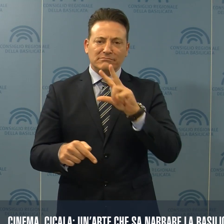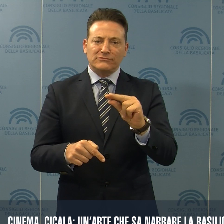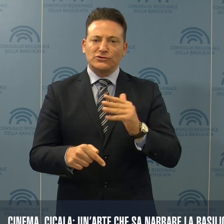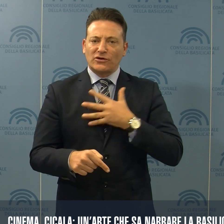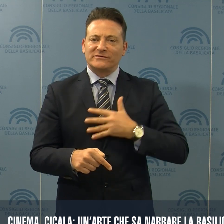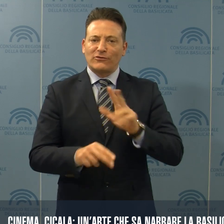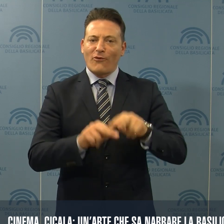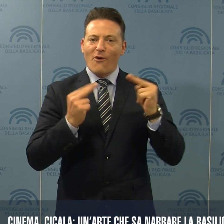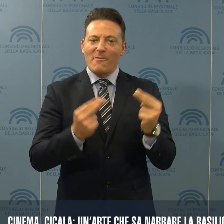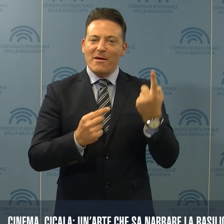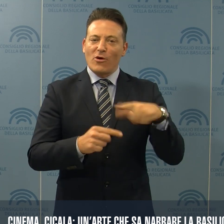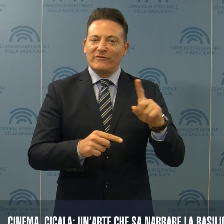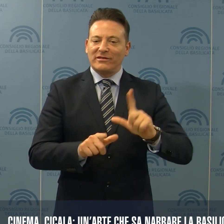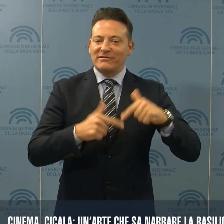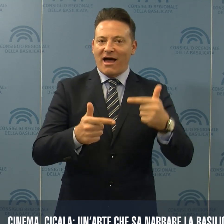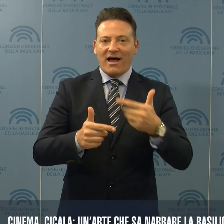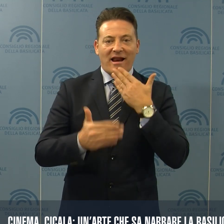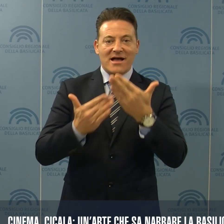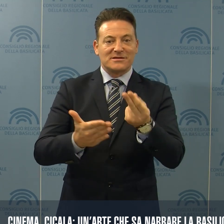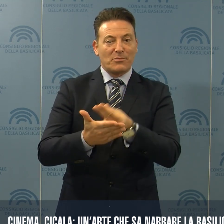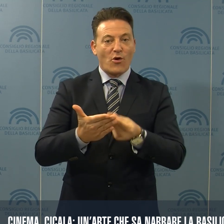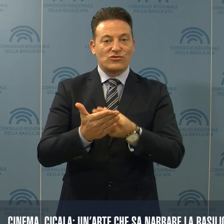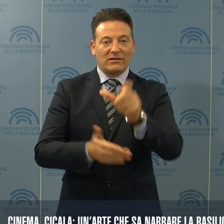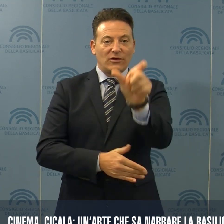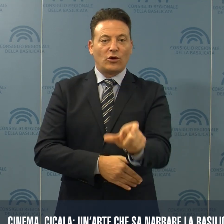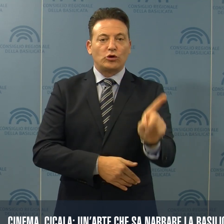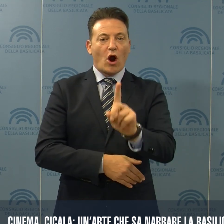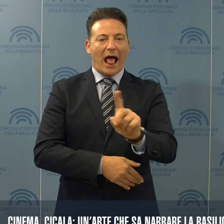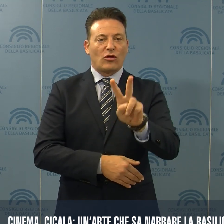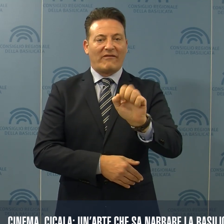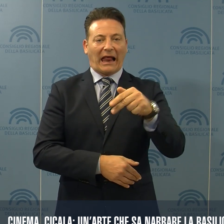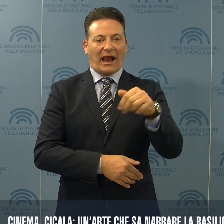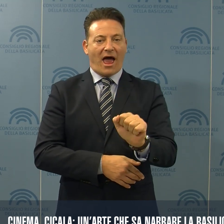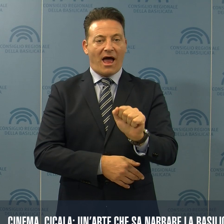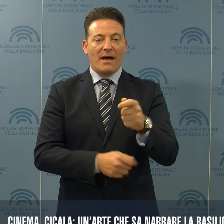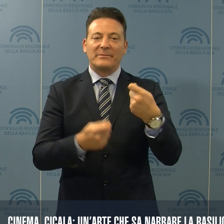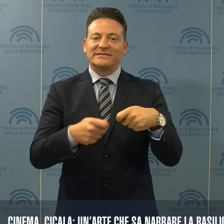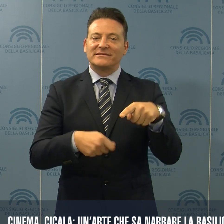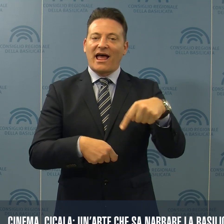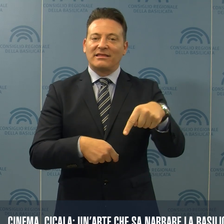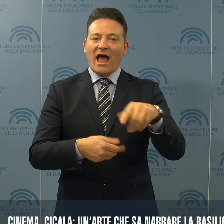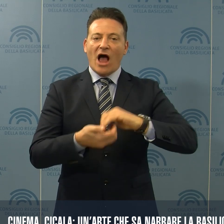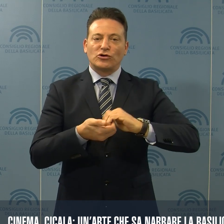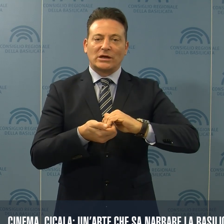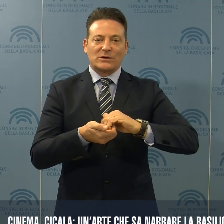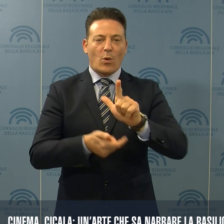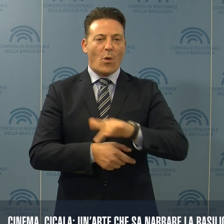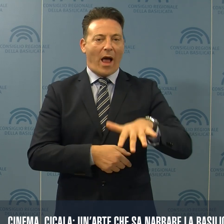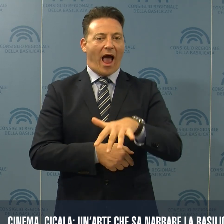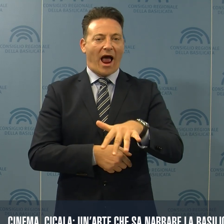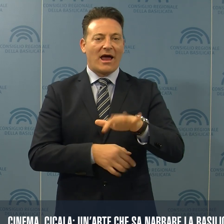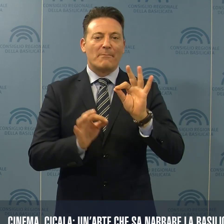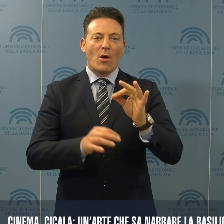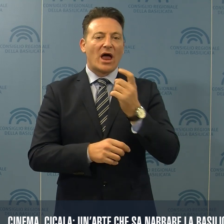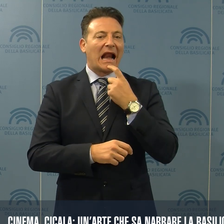compiaciuto per il contributo dato al progetto da Donato Vena, presidente dell'Associazione Lucana a